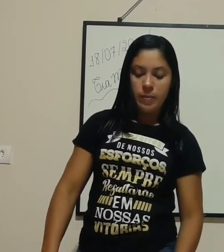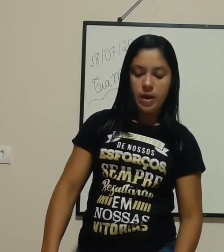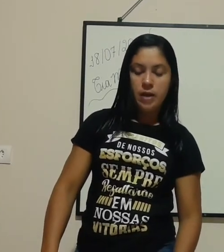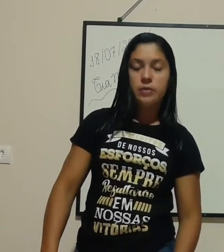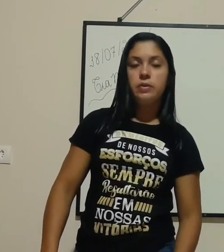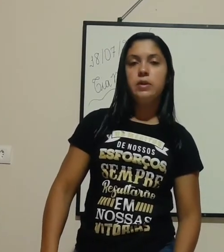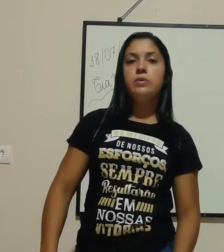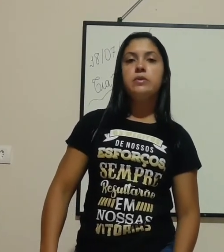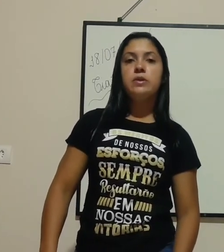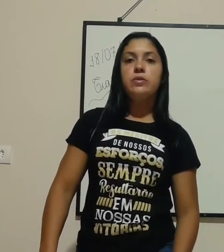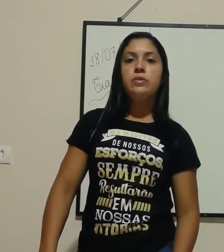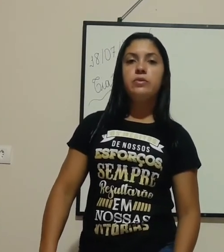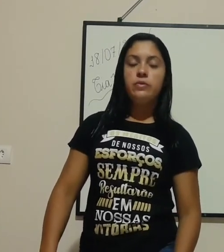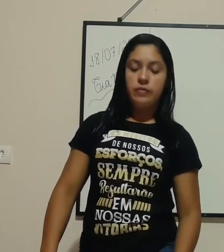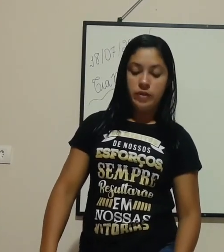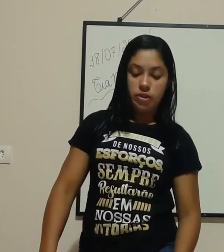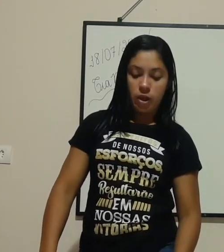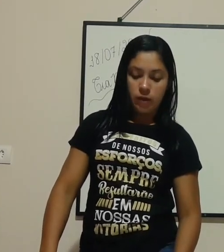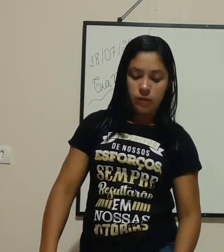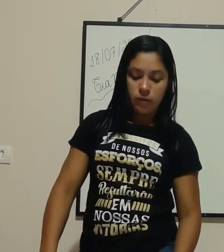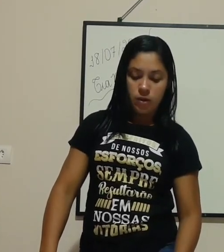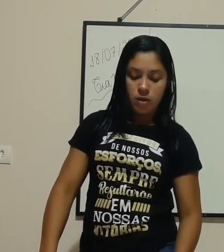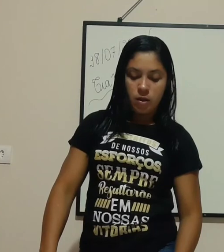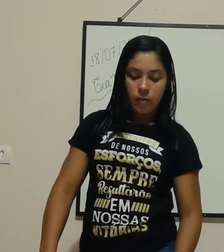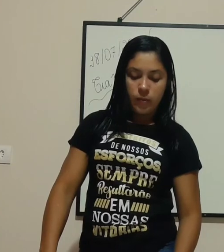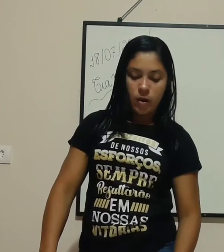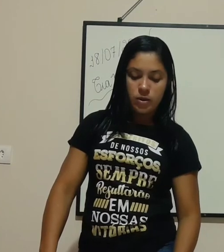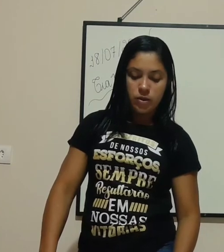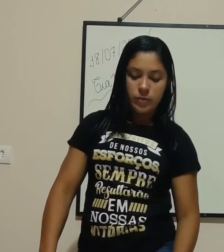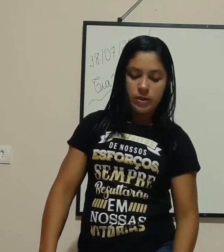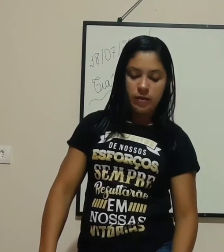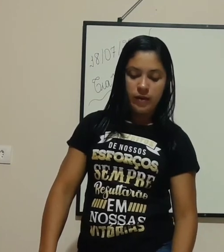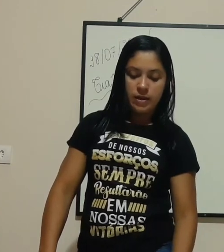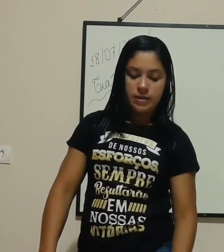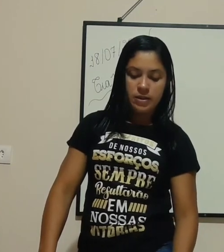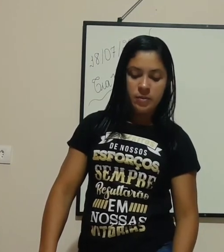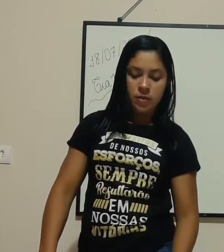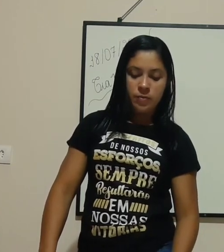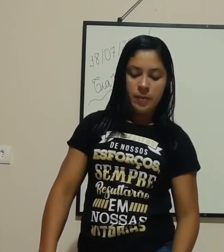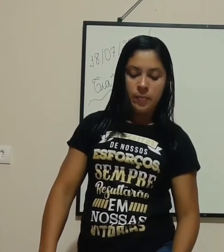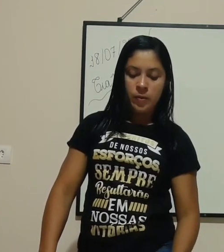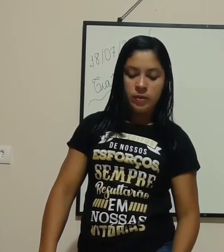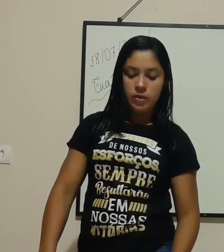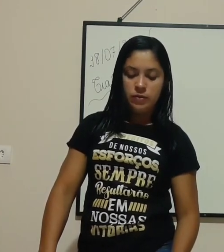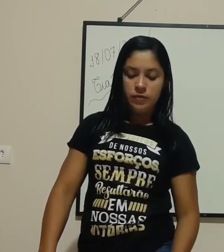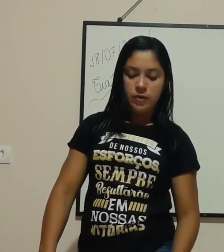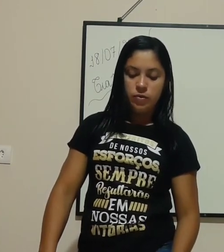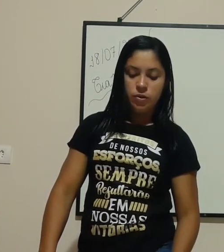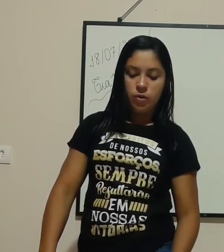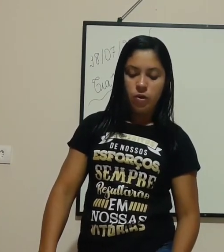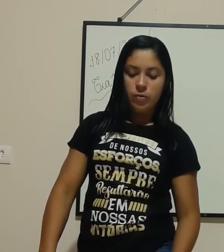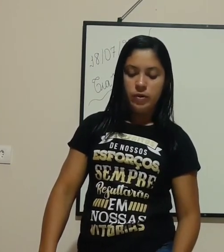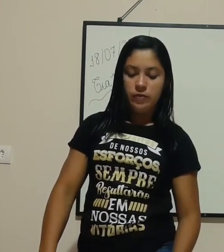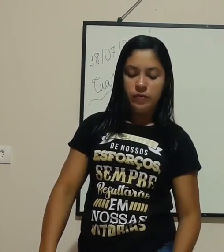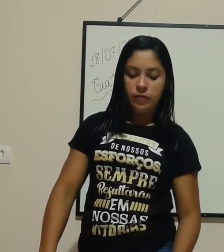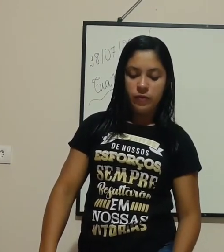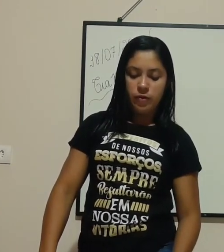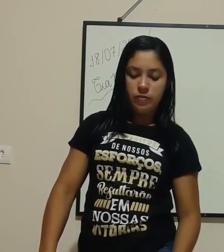aberto e o circuito fechado. Pode-se observar, assim, uma ponta de fio de cobre foi